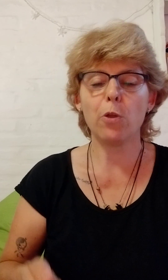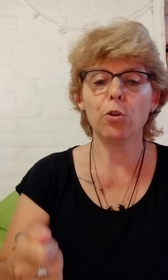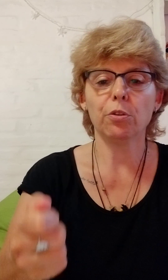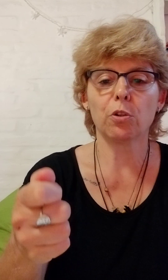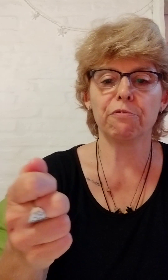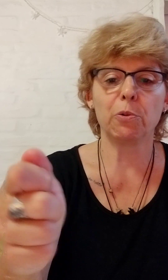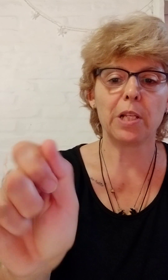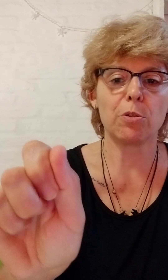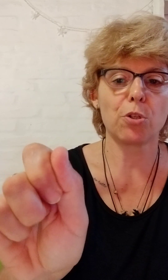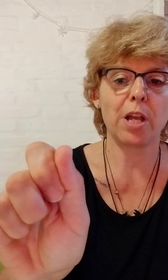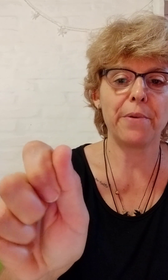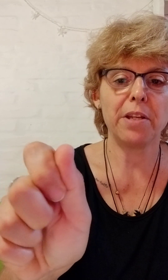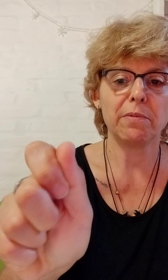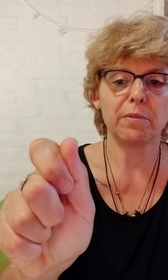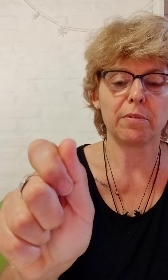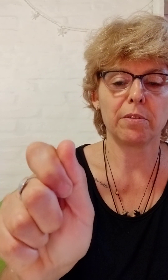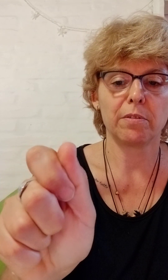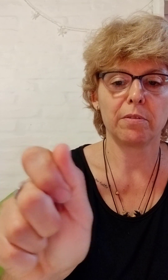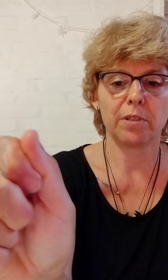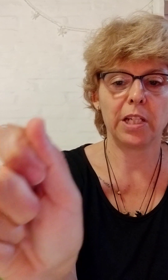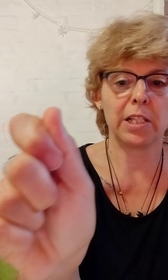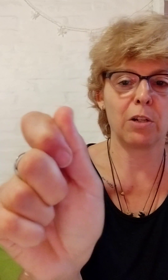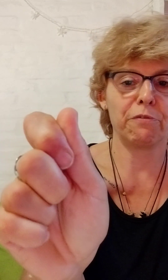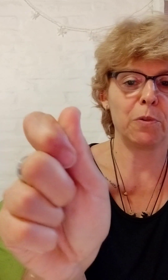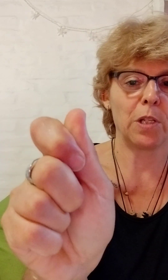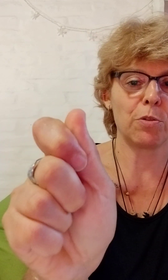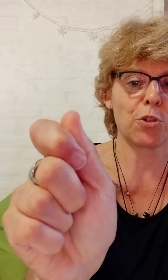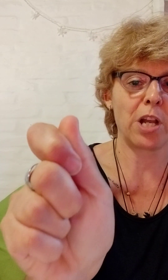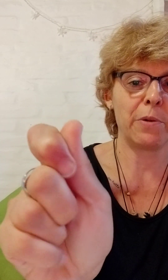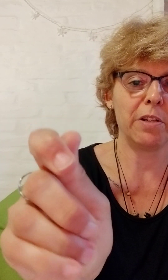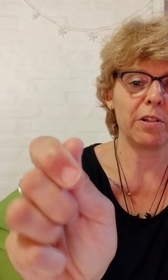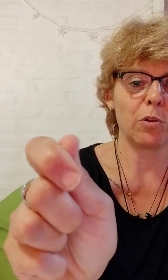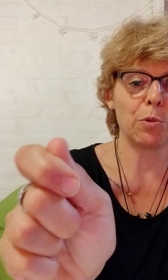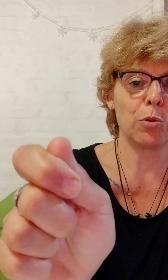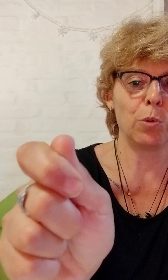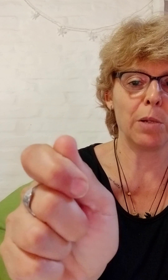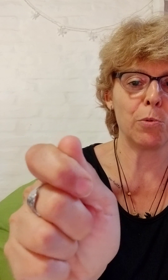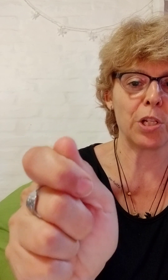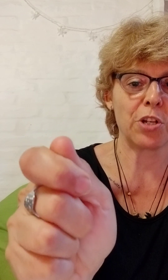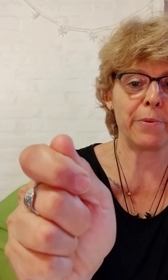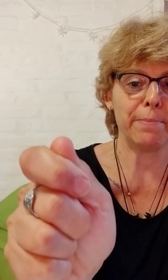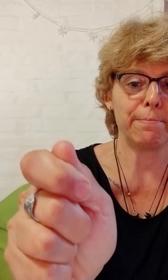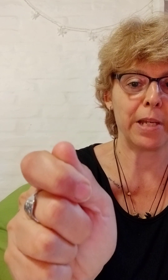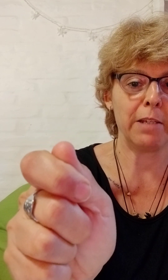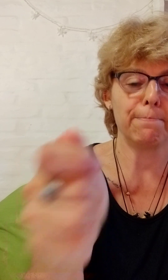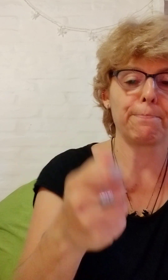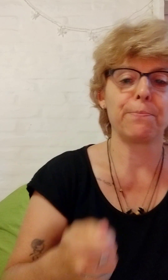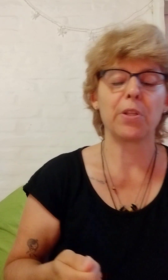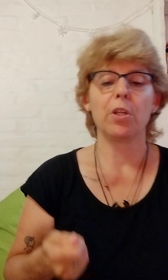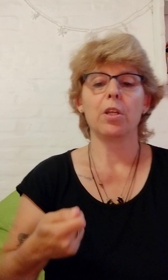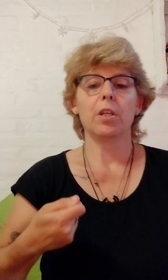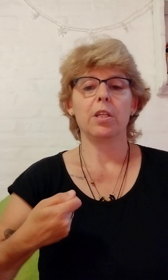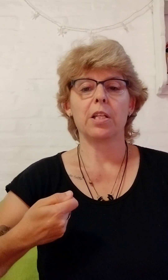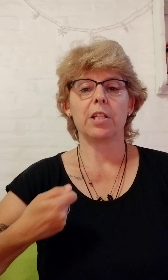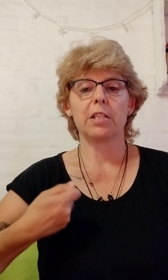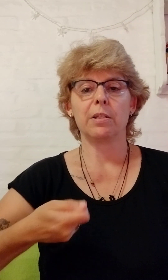Jubilado. Configuración llave. Esta es configuración llave. Como si tuviéramos una llave. Ahí. Y hacen así.